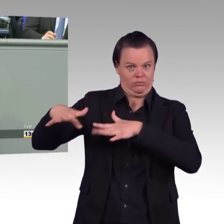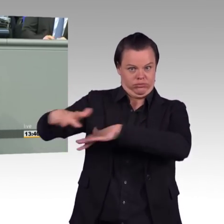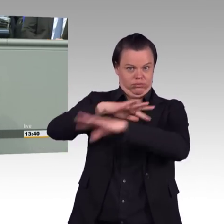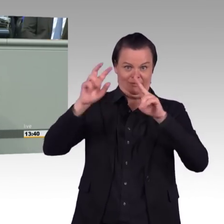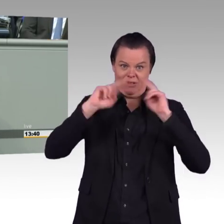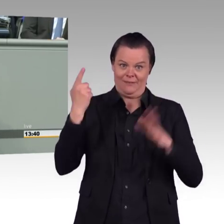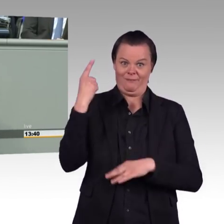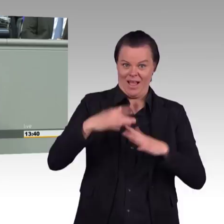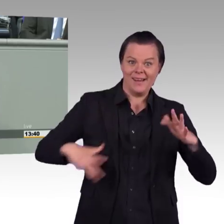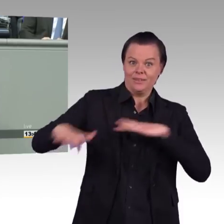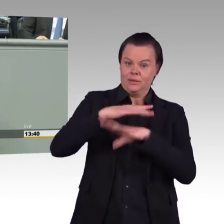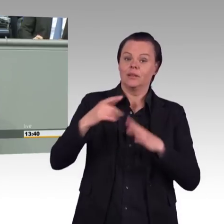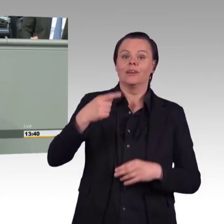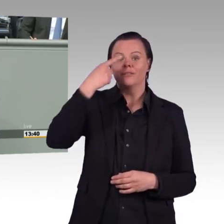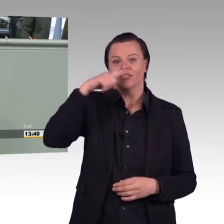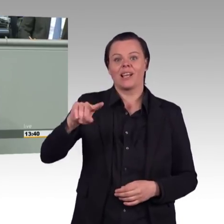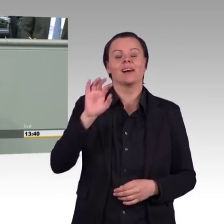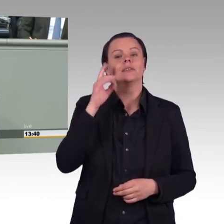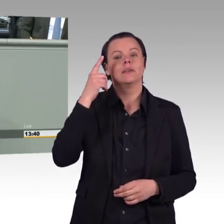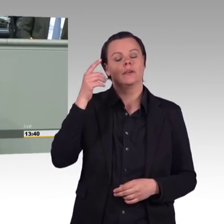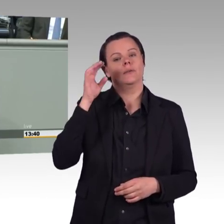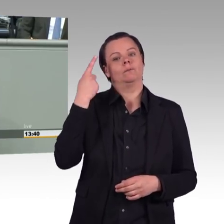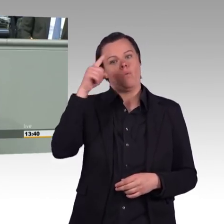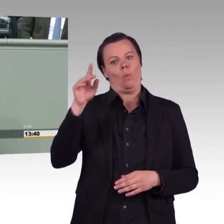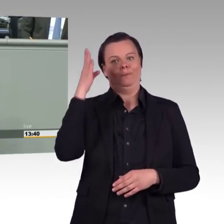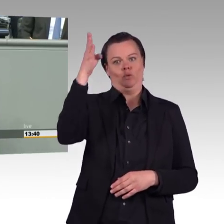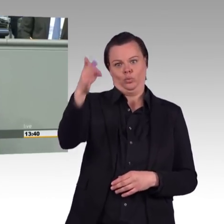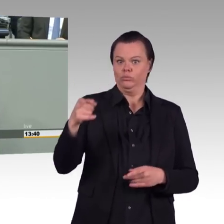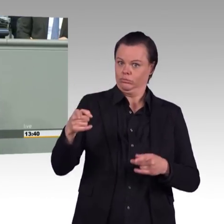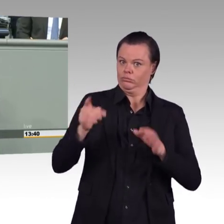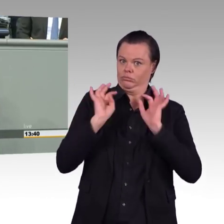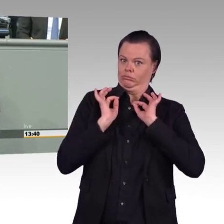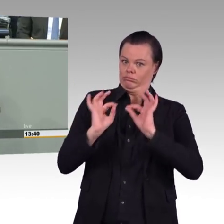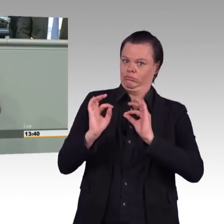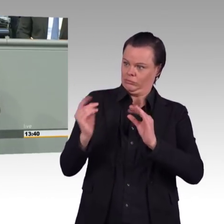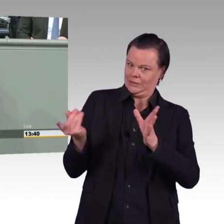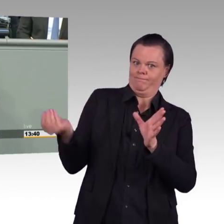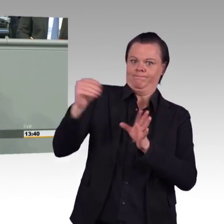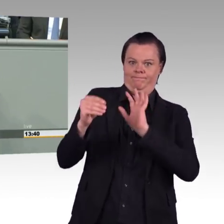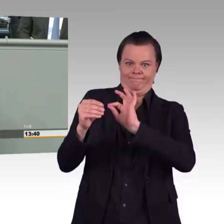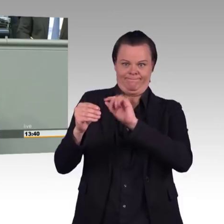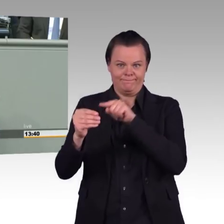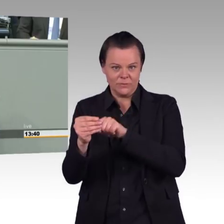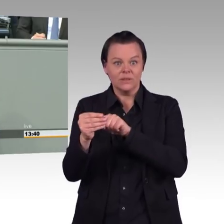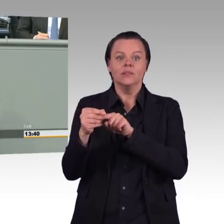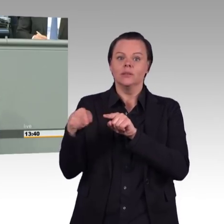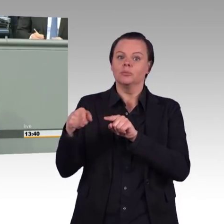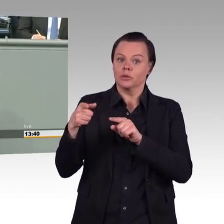Wärmewende, bei der Agrarwende, in allen Bereichen. Und dann haben wir Anfang dieses Jahres bei der Frage der Windenergie erlebt,